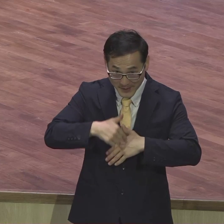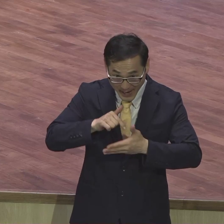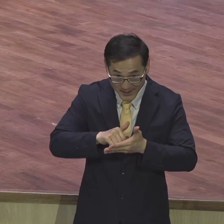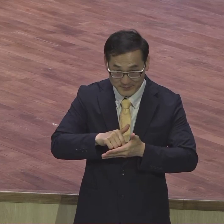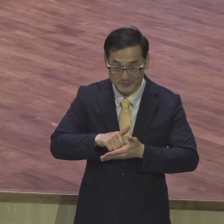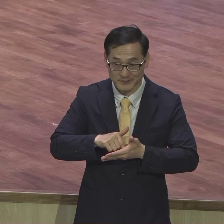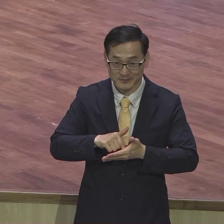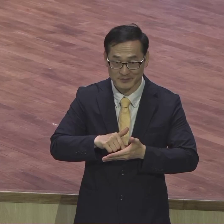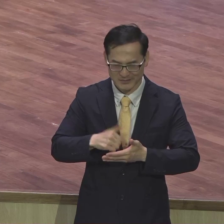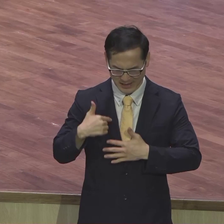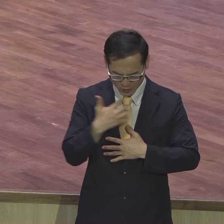십자에 못 박은 사람